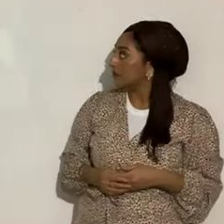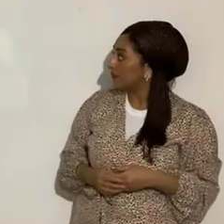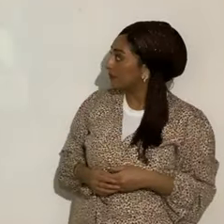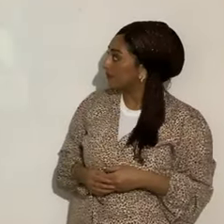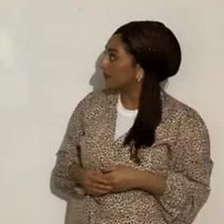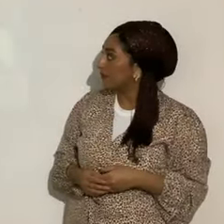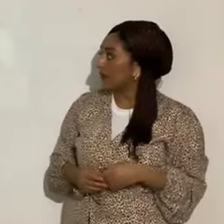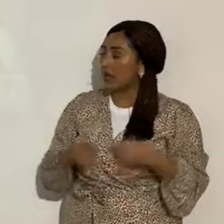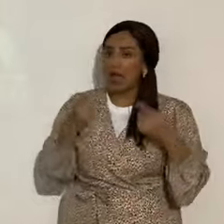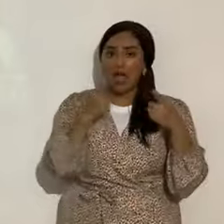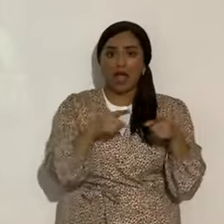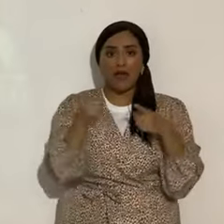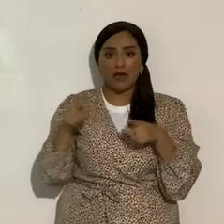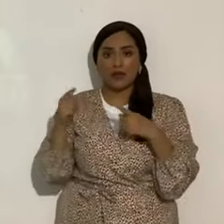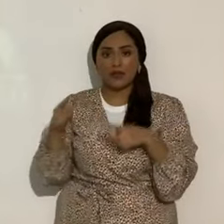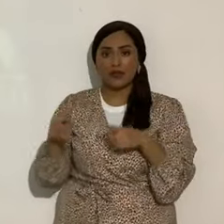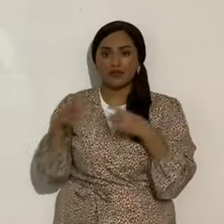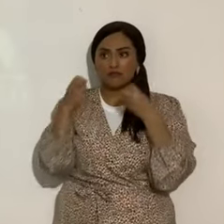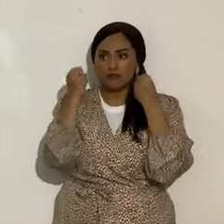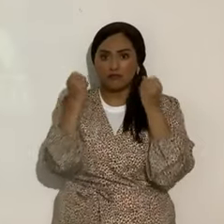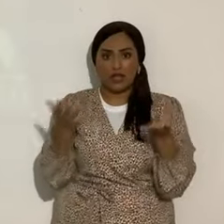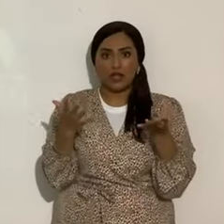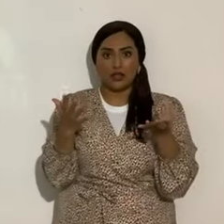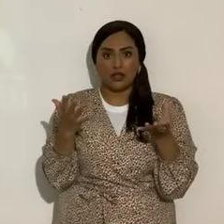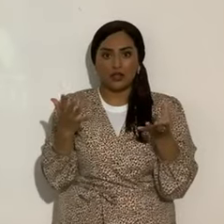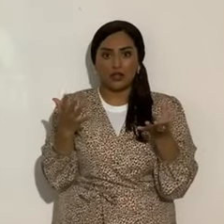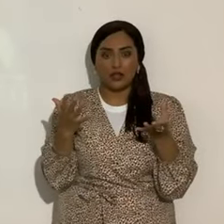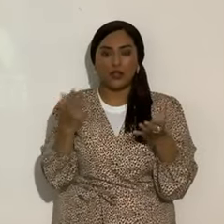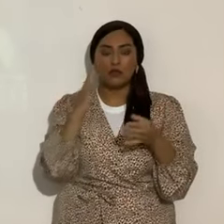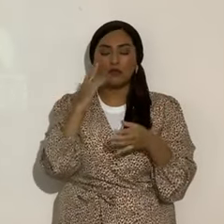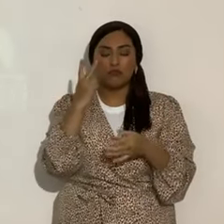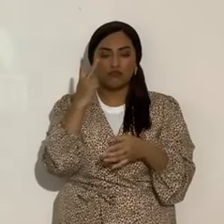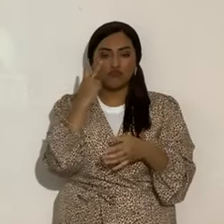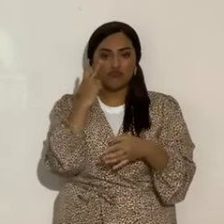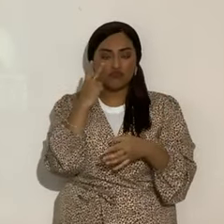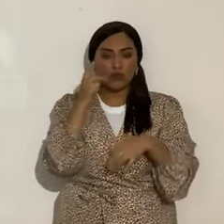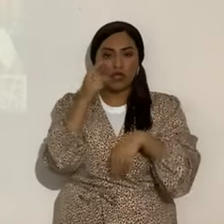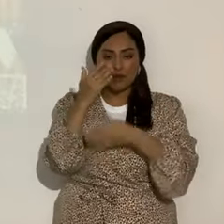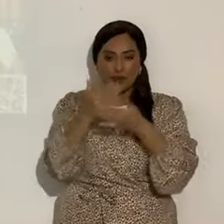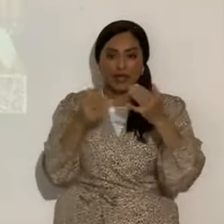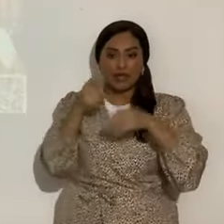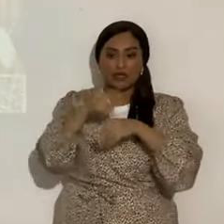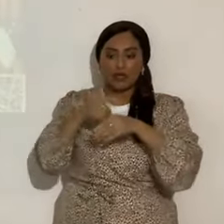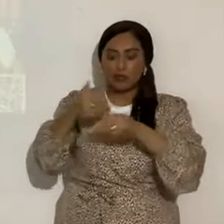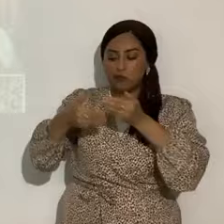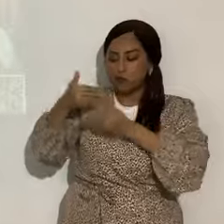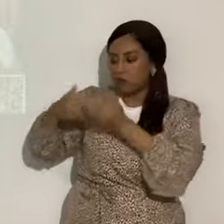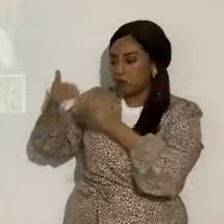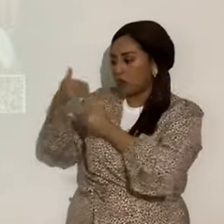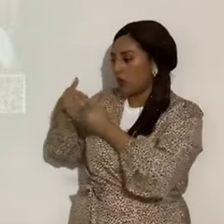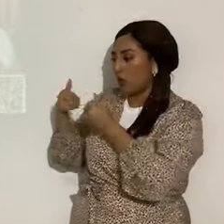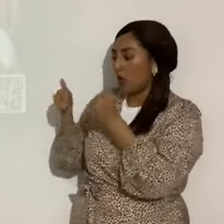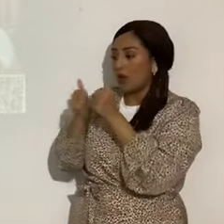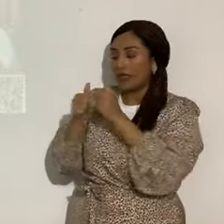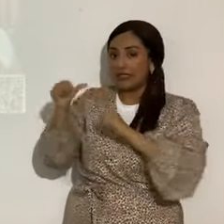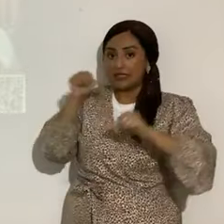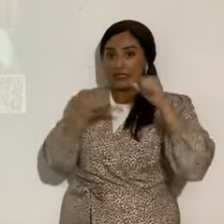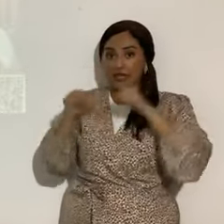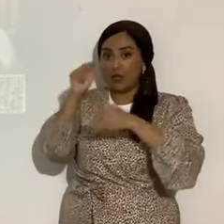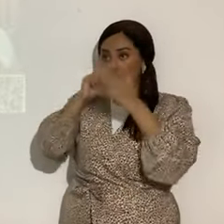sucedieron muchas cosas, y vamos a retroceder en el tiempo, con la ciencia, lo que el eterno le ha dado a nuestro